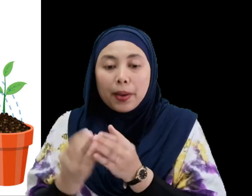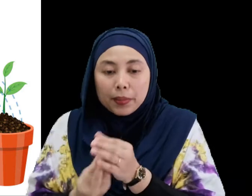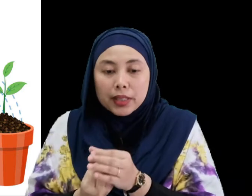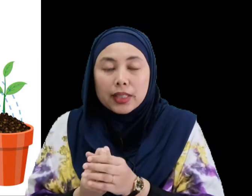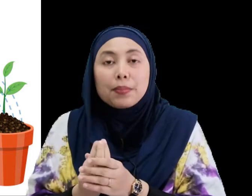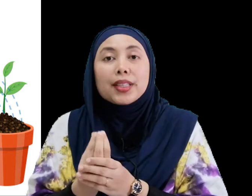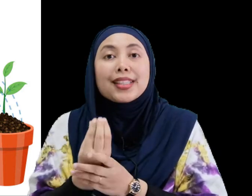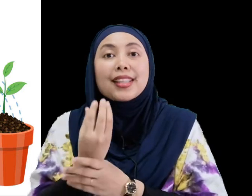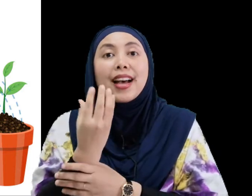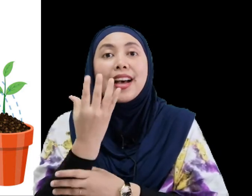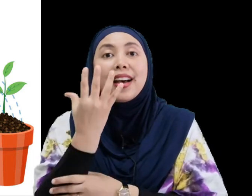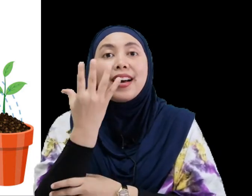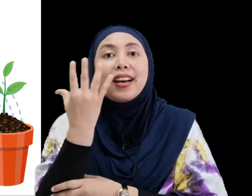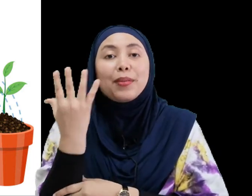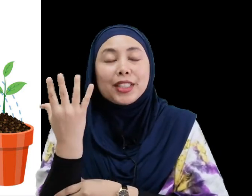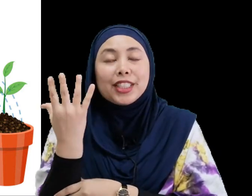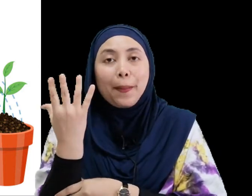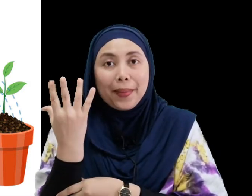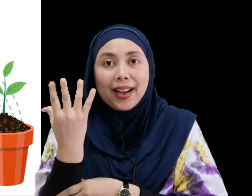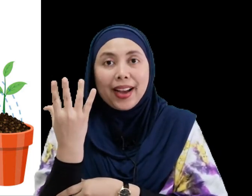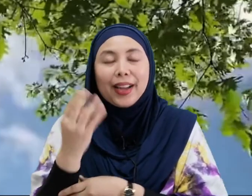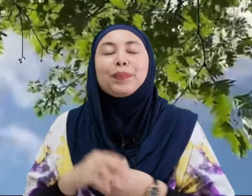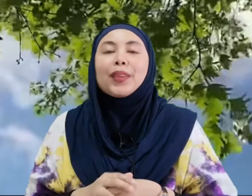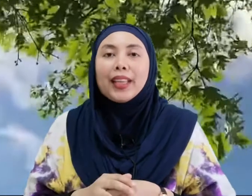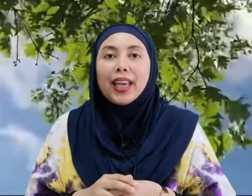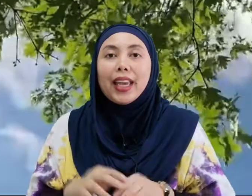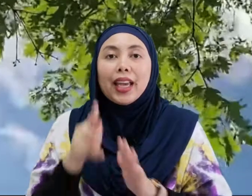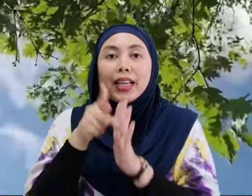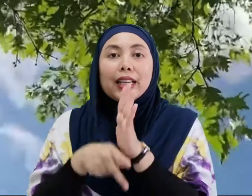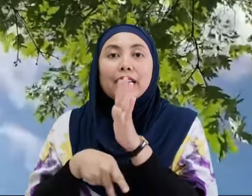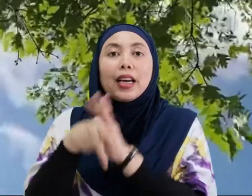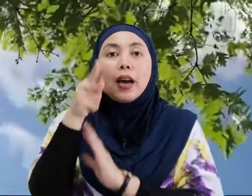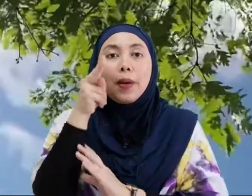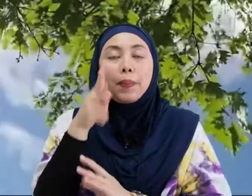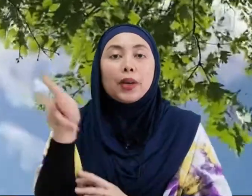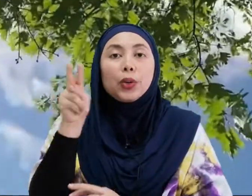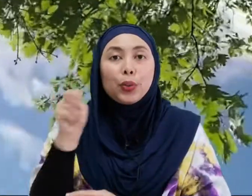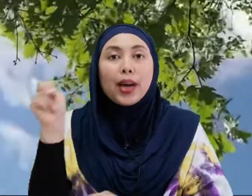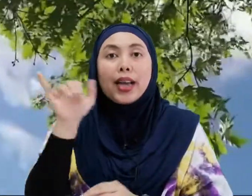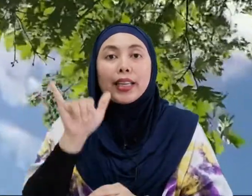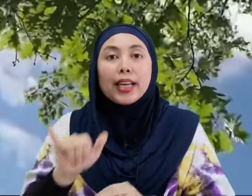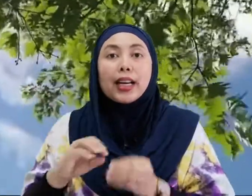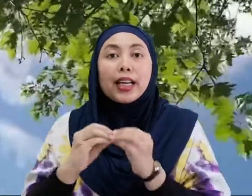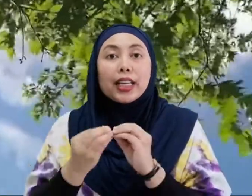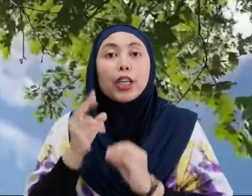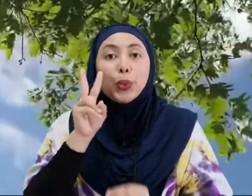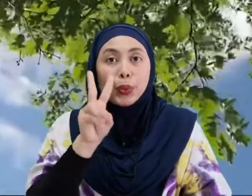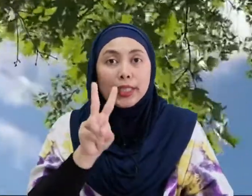Membesar Bercambah Bercambah Okey Keperluan yang kedua